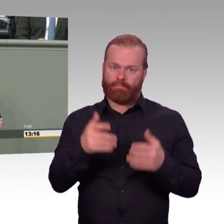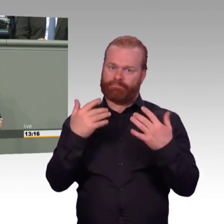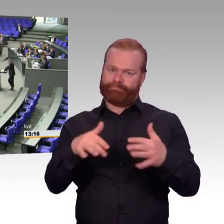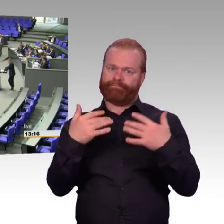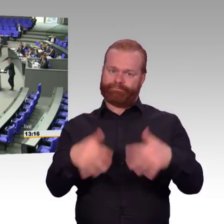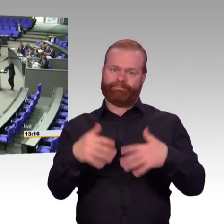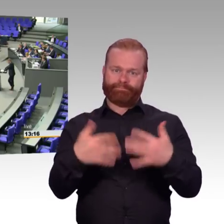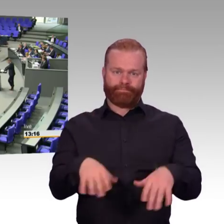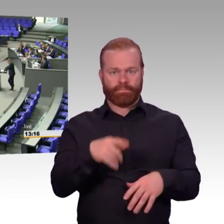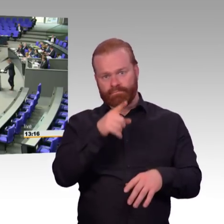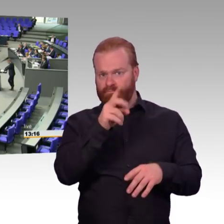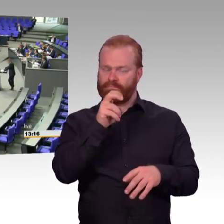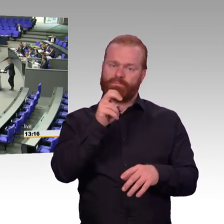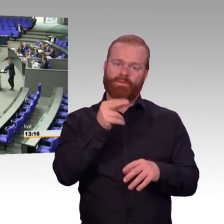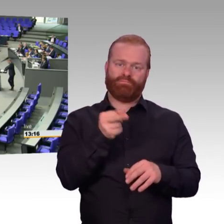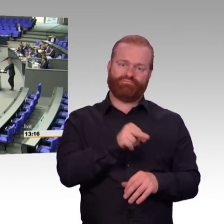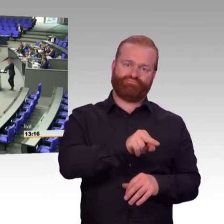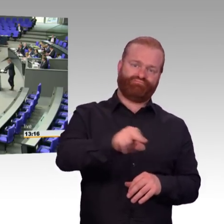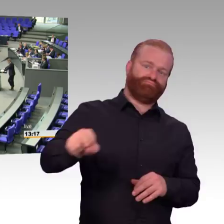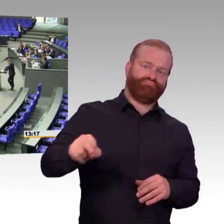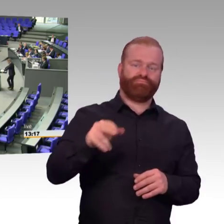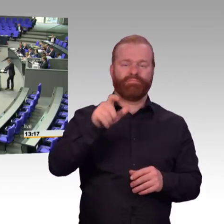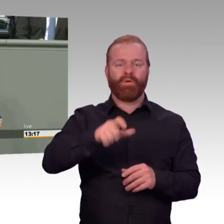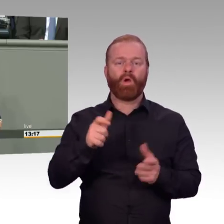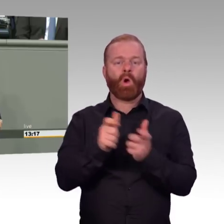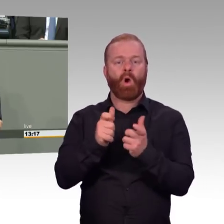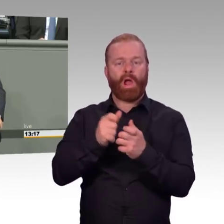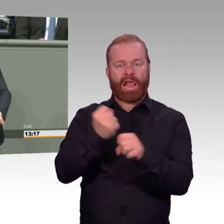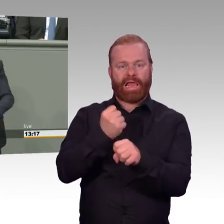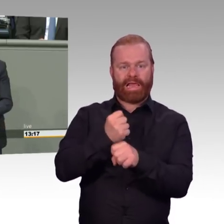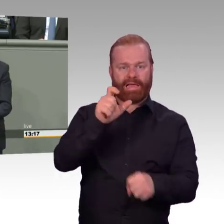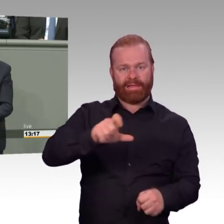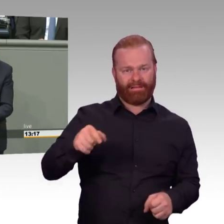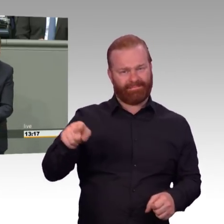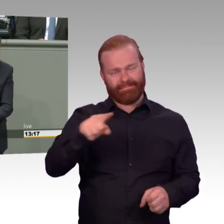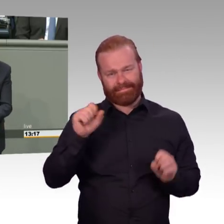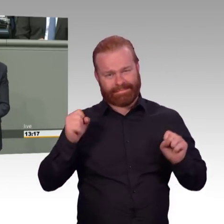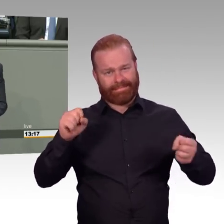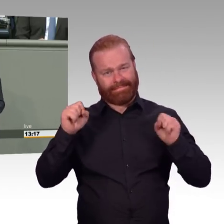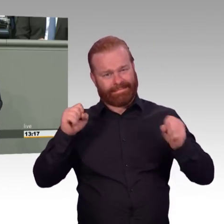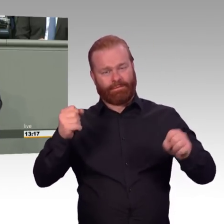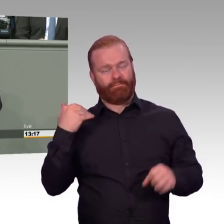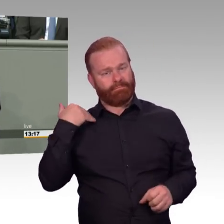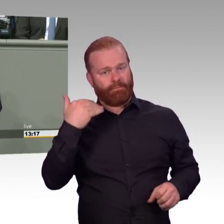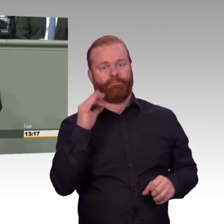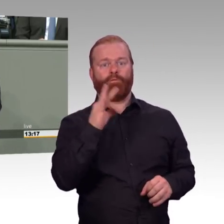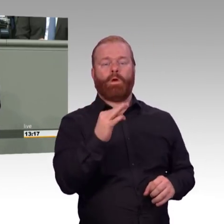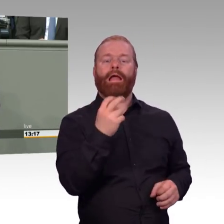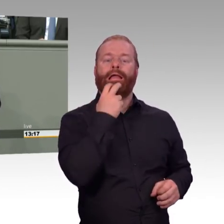Eine allein von Naturgewalten abhängige Stromversorgung kann und wird nicht funktionieren. Gegen die Naturgesetze können auch Sie keine